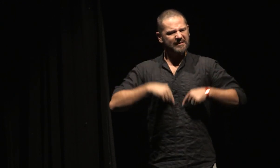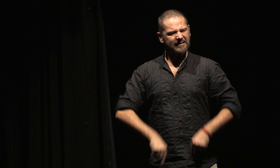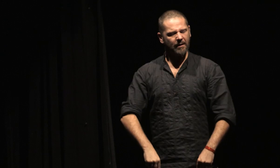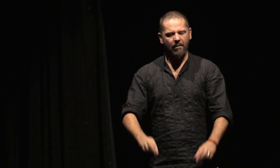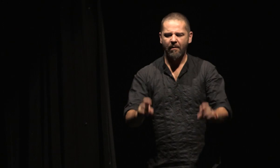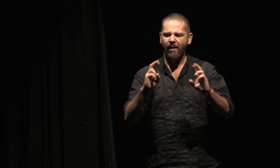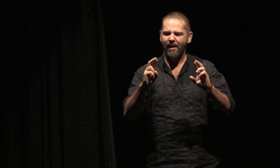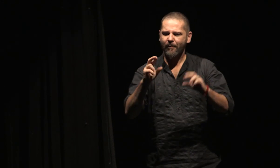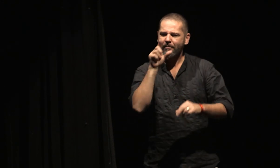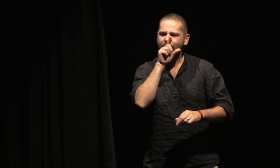Si les colombes.